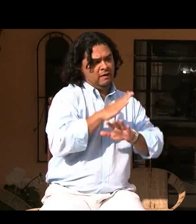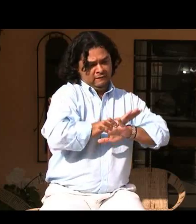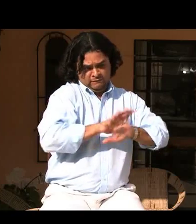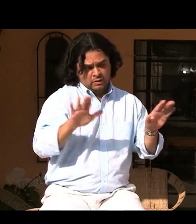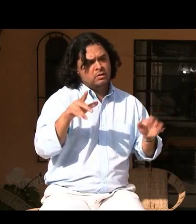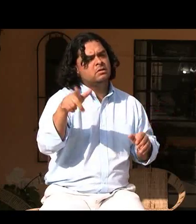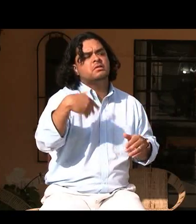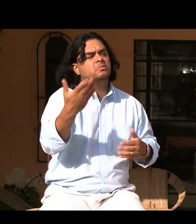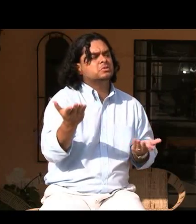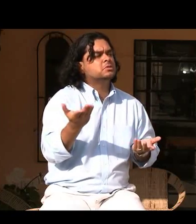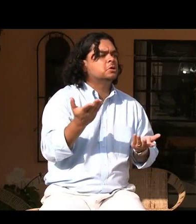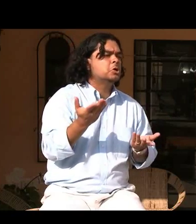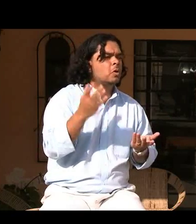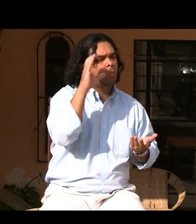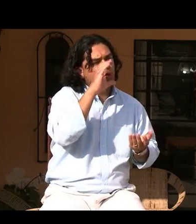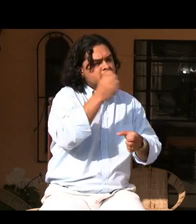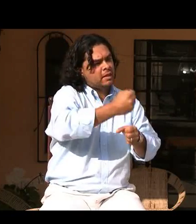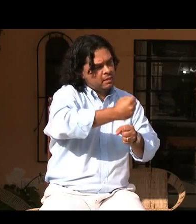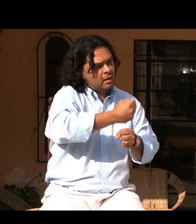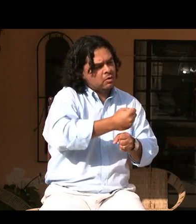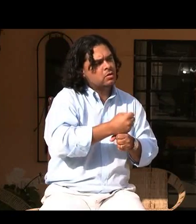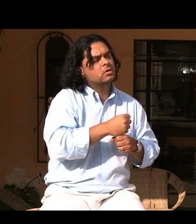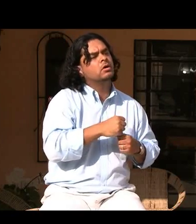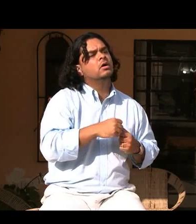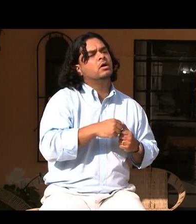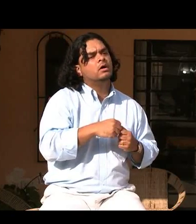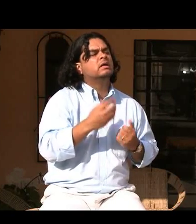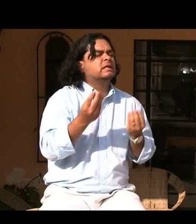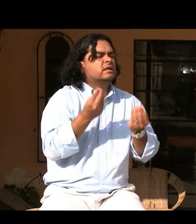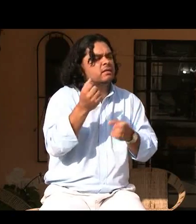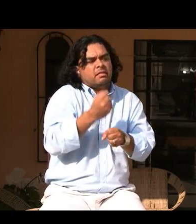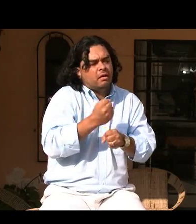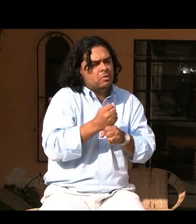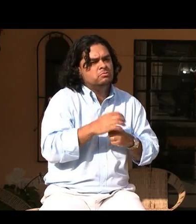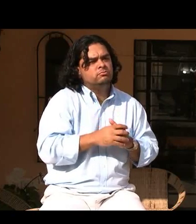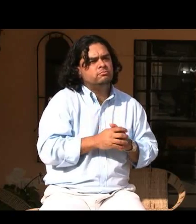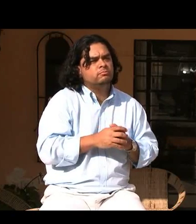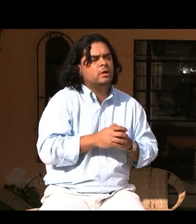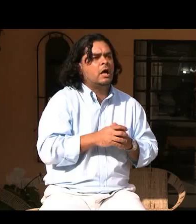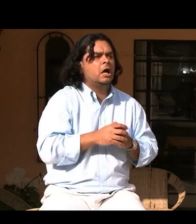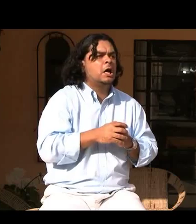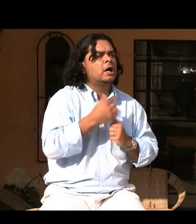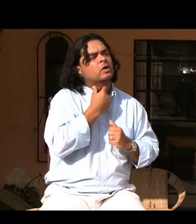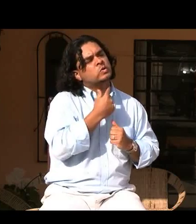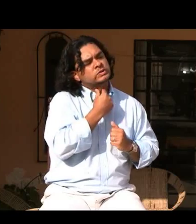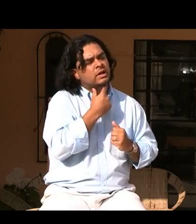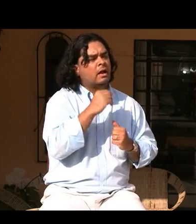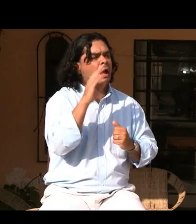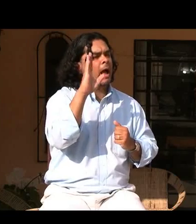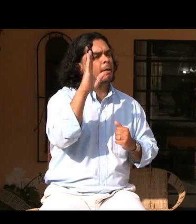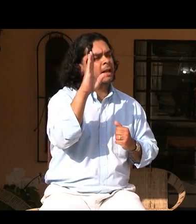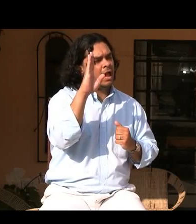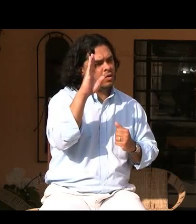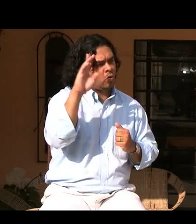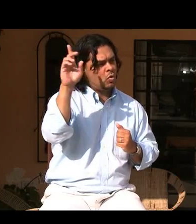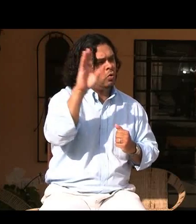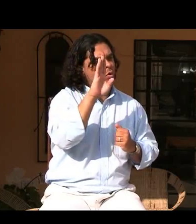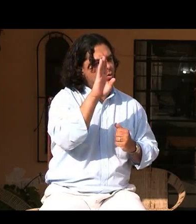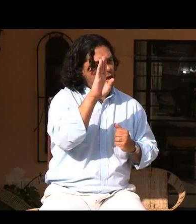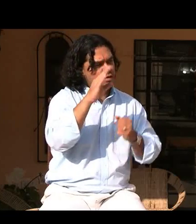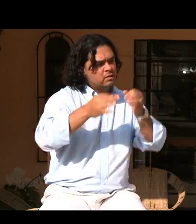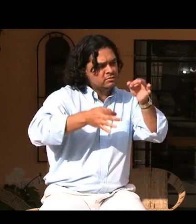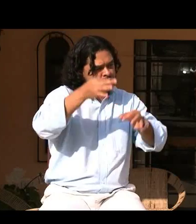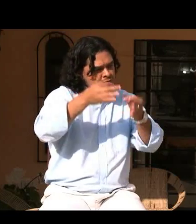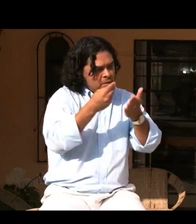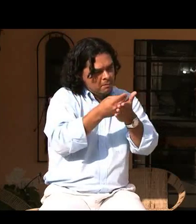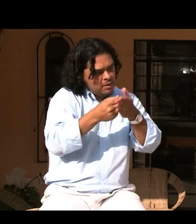oportunidad yo le pregunté cuando tú termines quinto de secundaria ¿qué es lo que vas a hacer? Tal vez busques trabajo ¿y de qué quieres trabajar? y ella me dijo